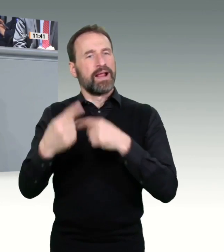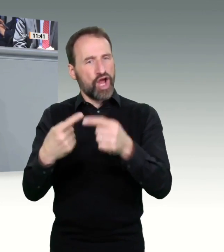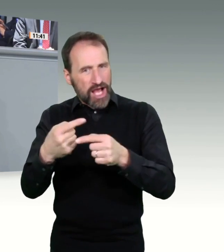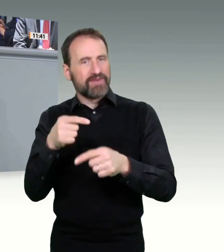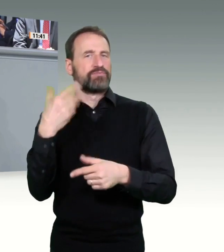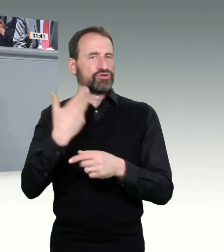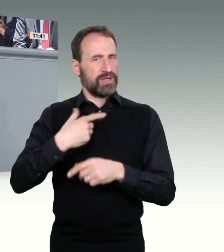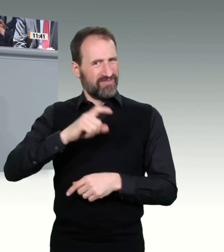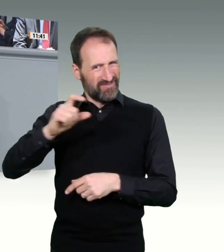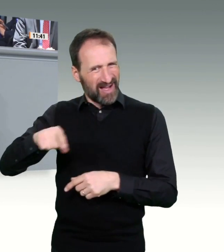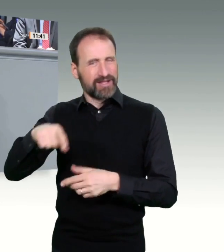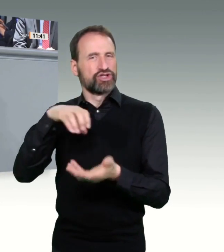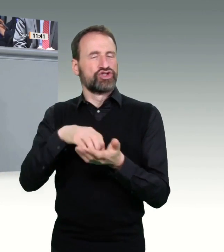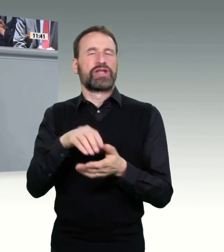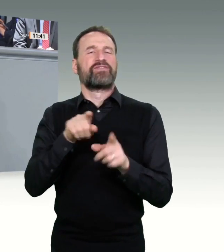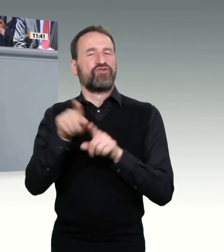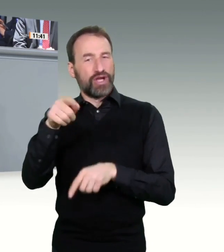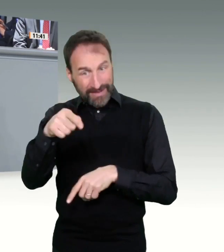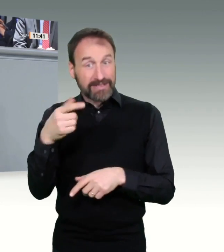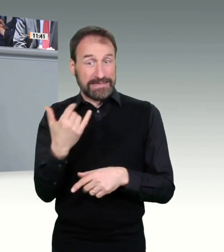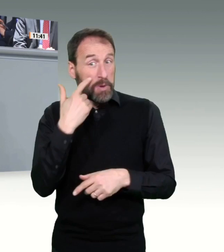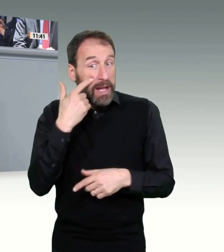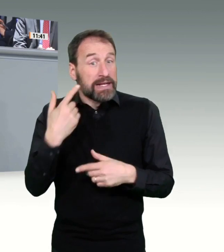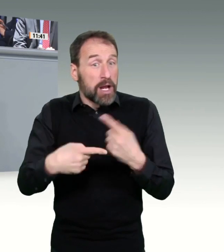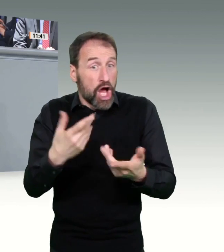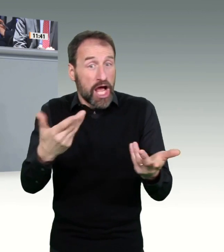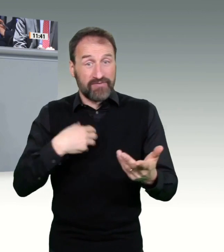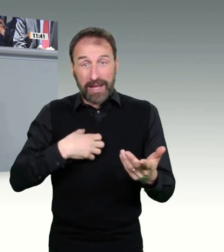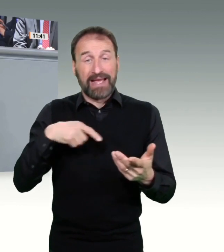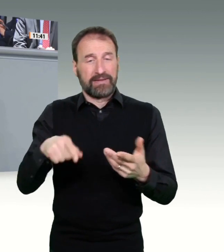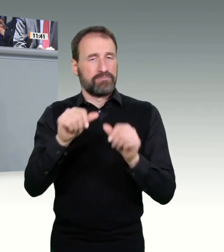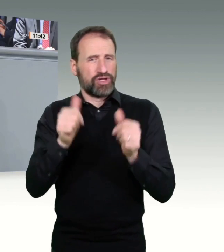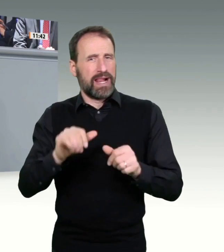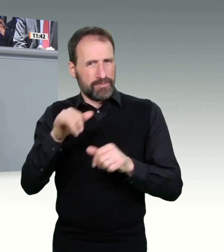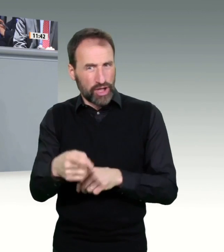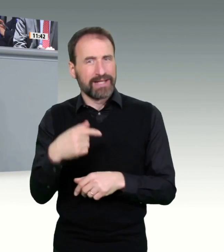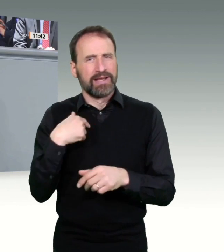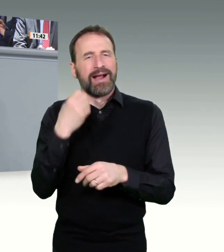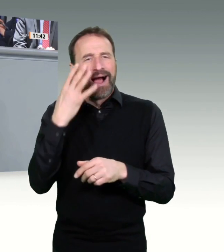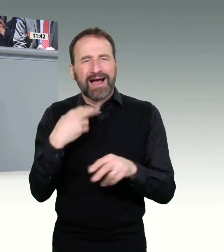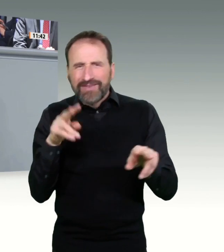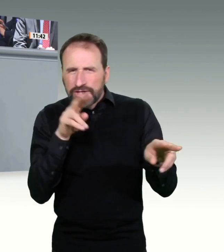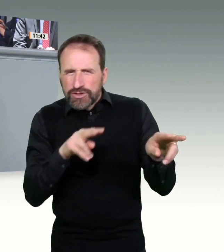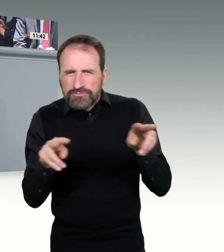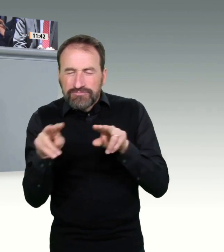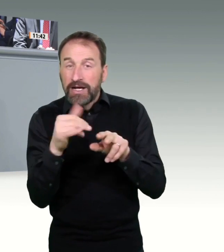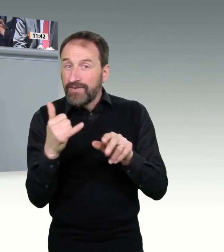vielfach angesprochen wurde. Er ist überholt. Zum jetzigen Zeitpunkt haben die Länder ihre Portale aufgebaut, ihre EDV